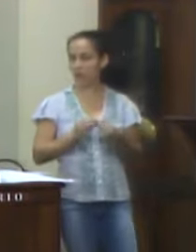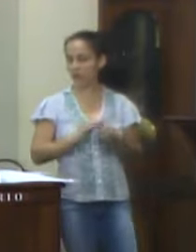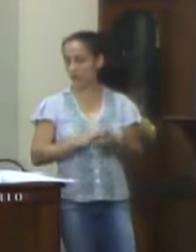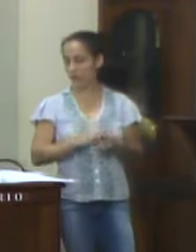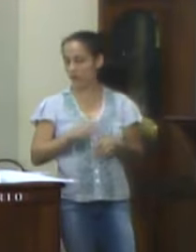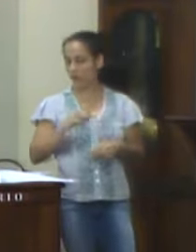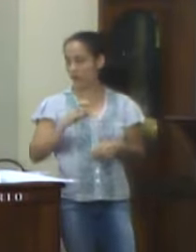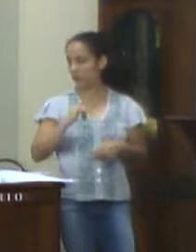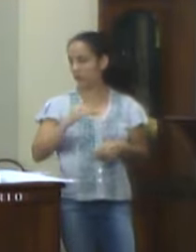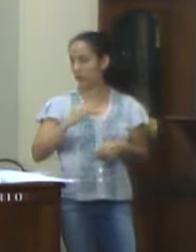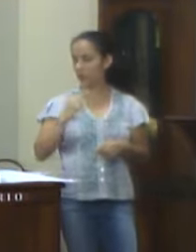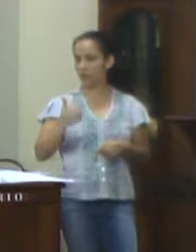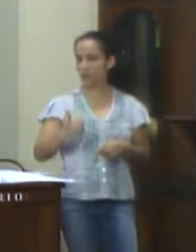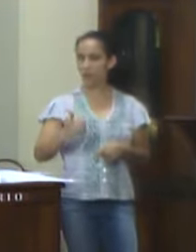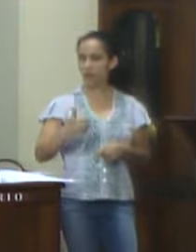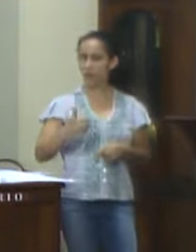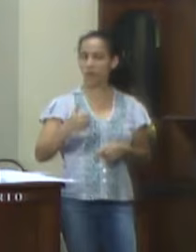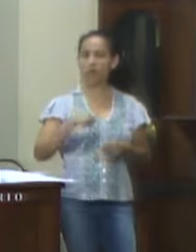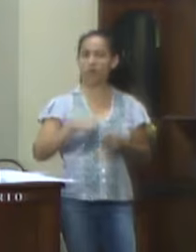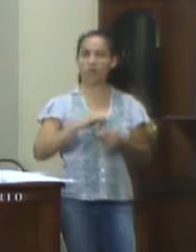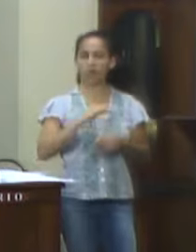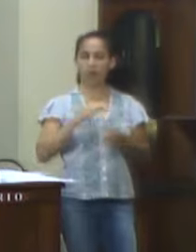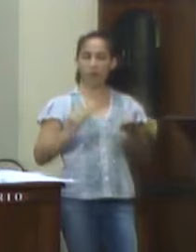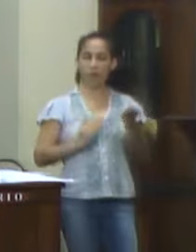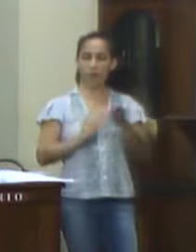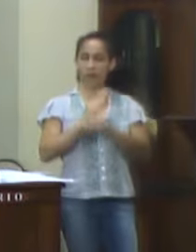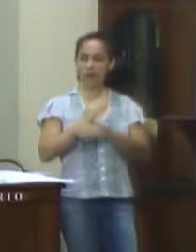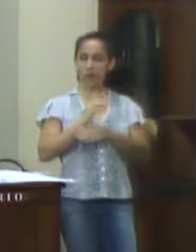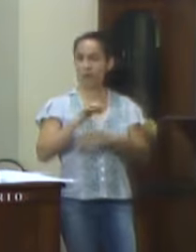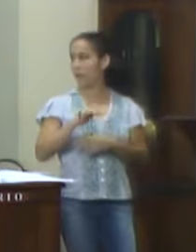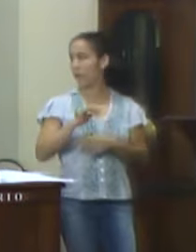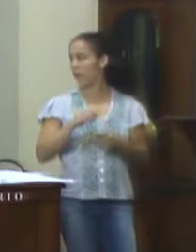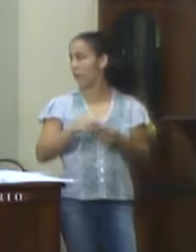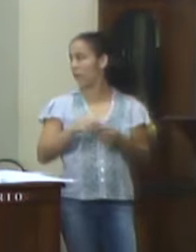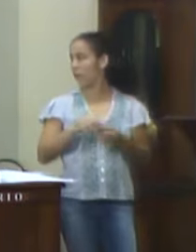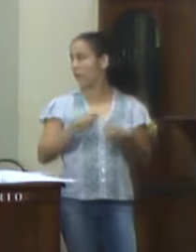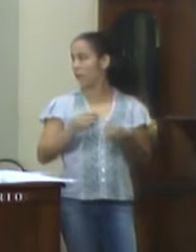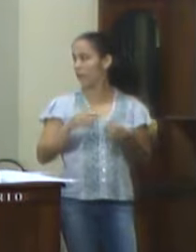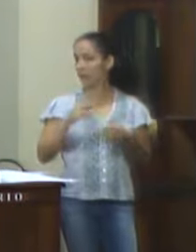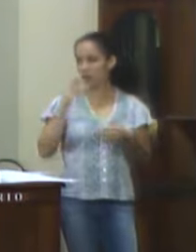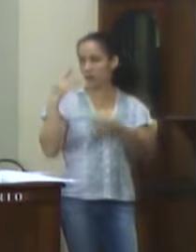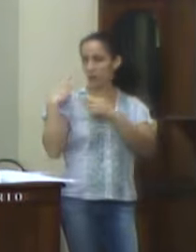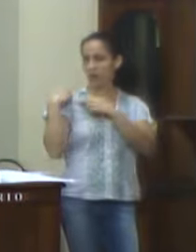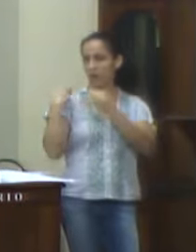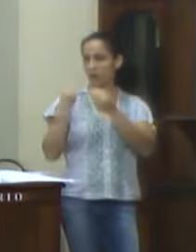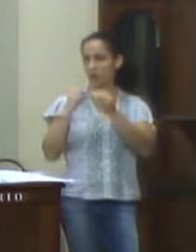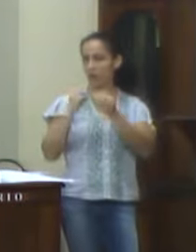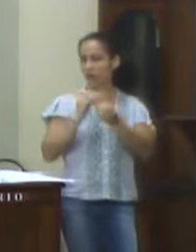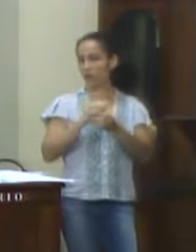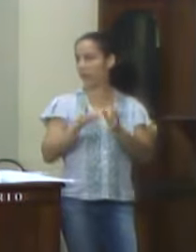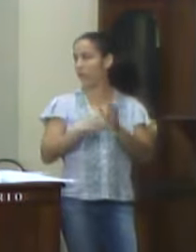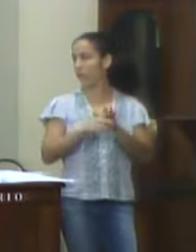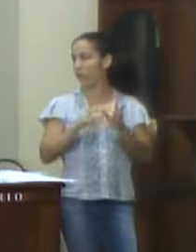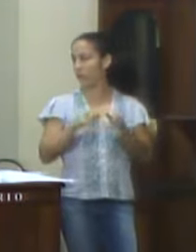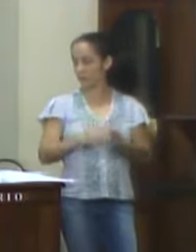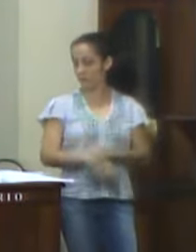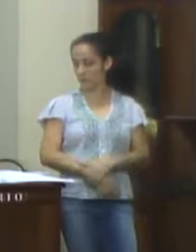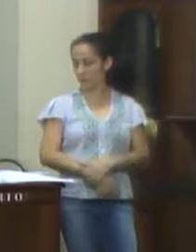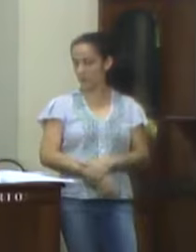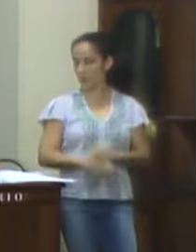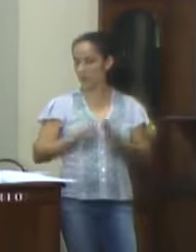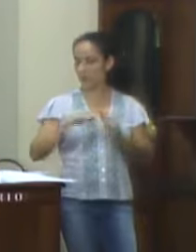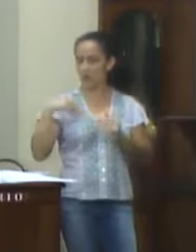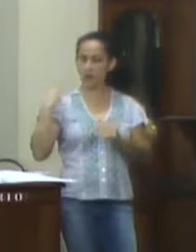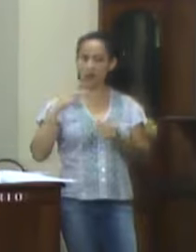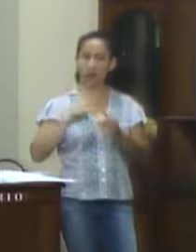1. Se aprovada esta emenda, deverá ser adequadamente introduzida pelo Departamento Competente do Executivo à lei correspondente. Câmara